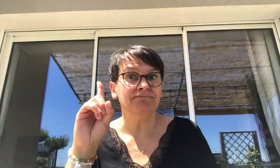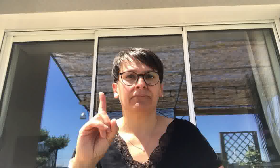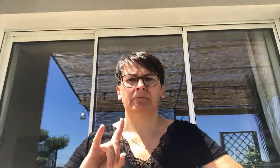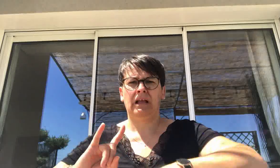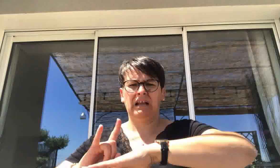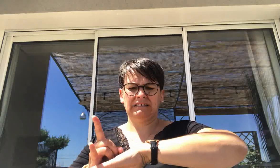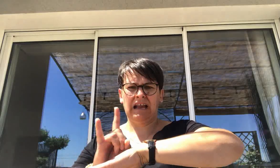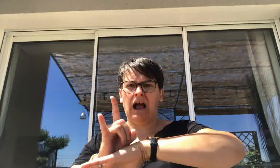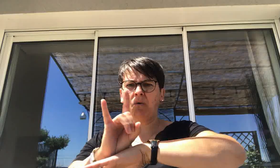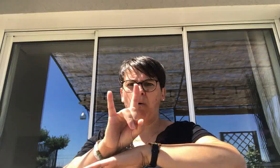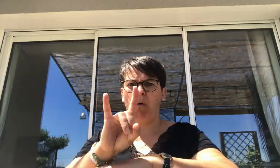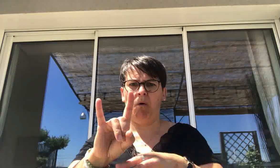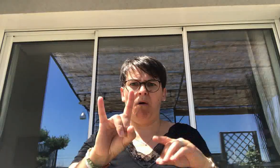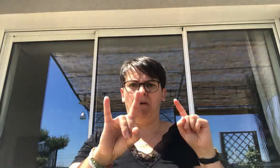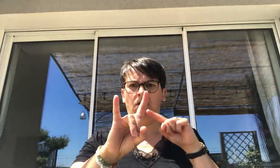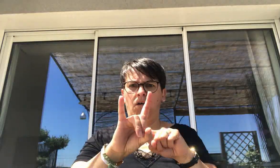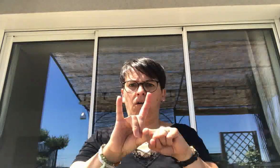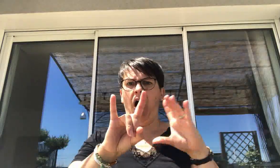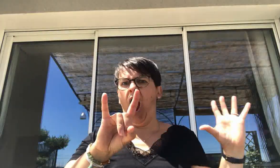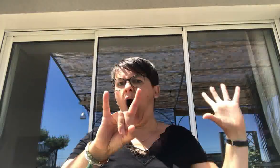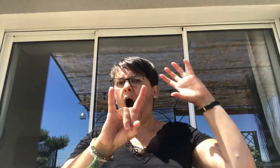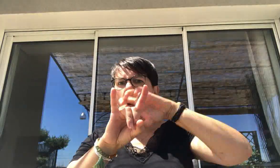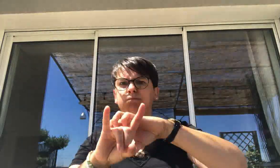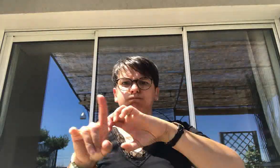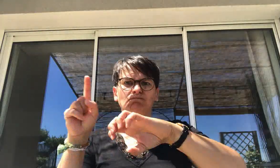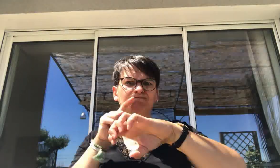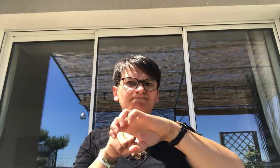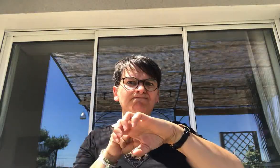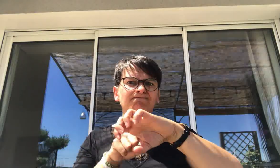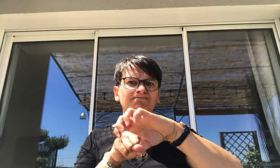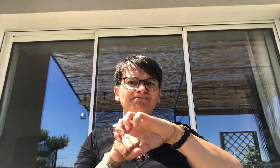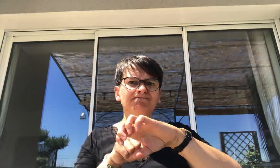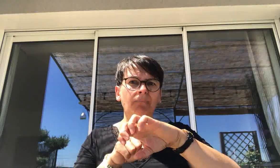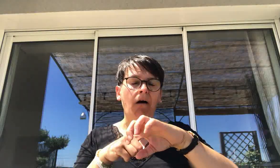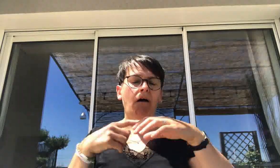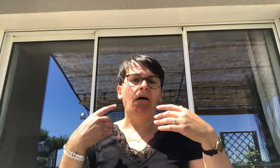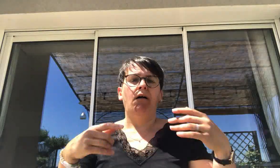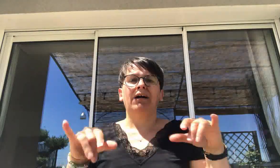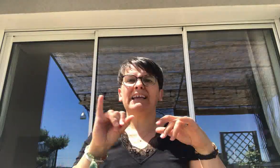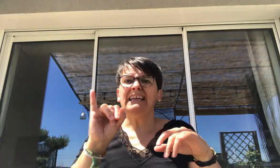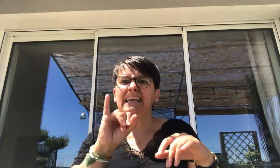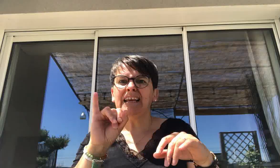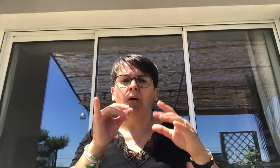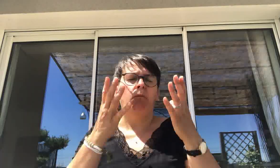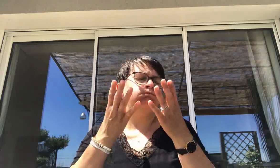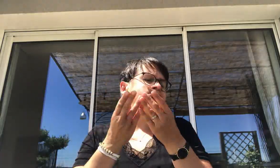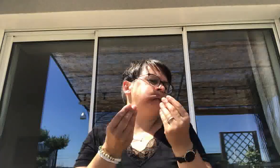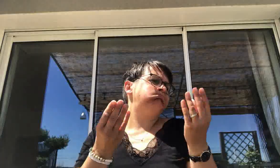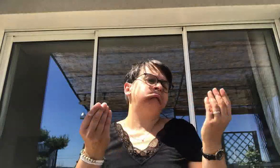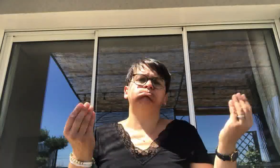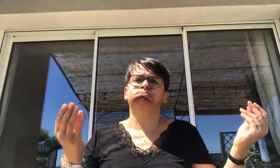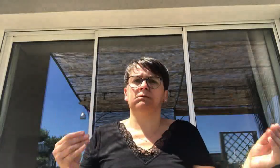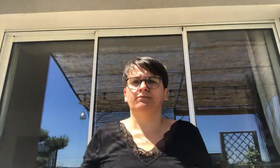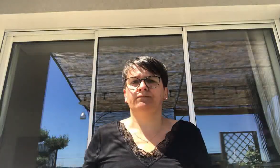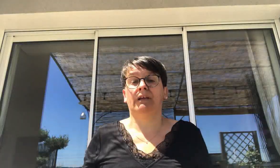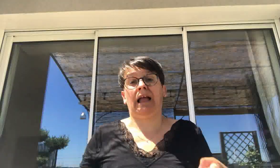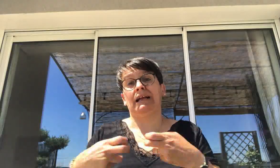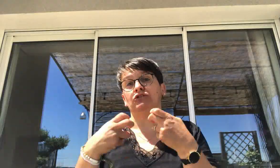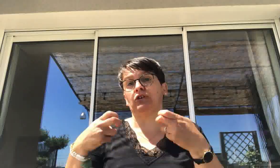Mais, l'escargot lui-même a plusieurs prédateurs qui peuvent le manger. Oh là là, il y en a beaucoup ! Par